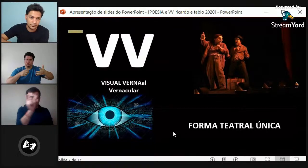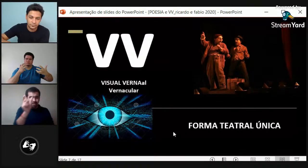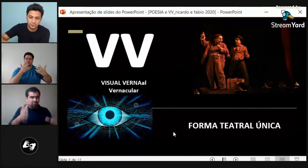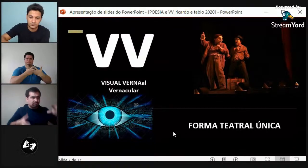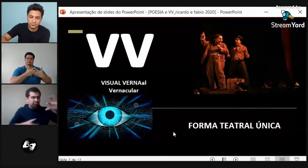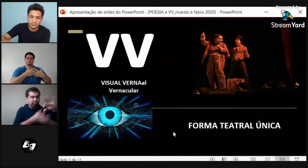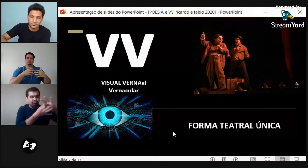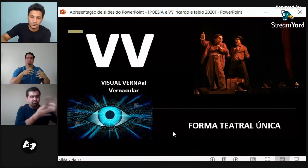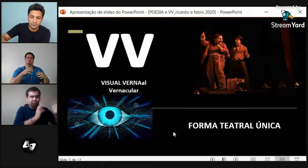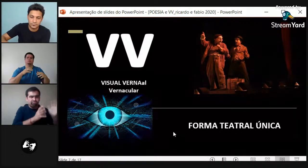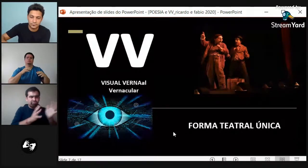señas.